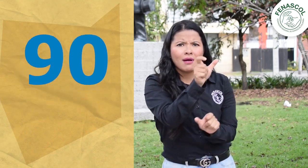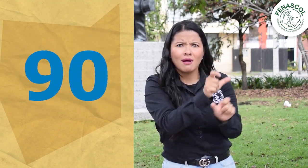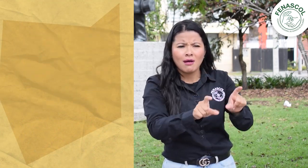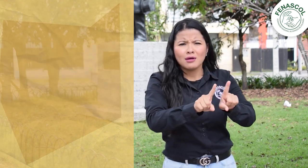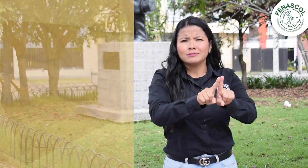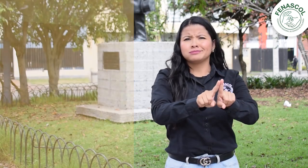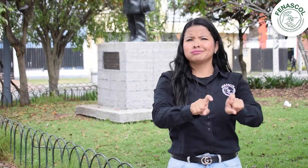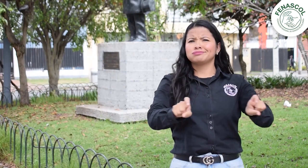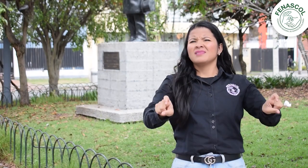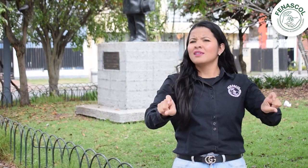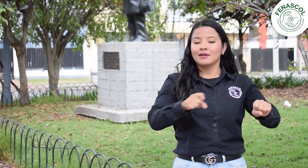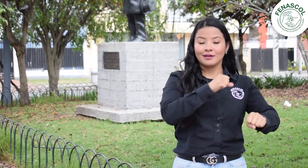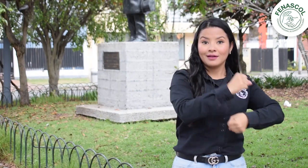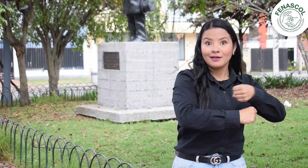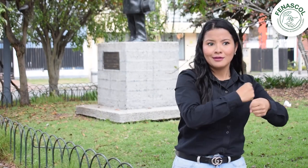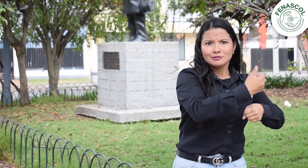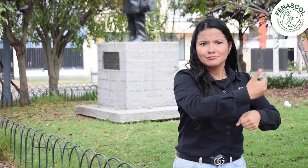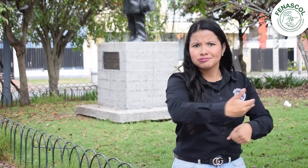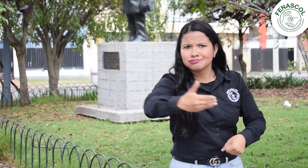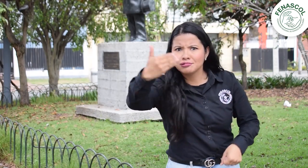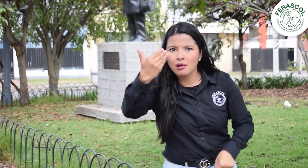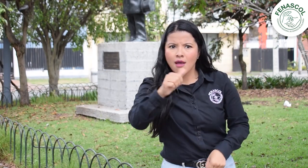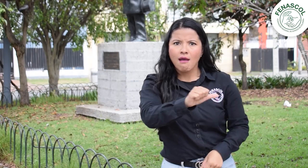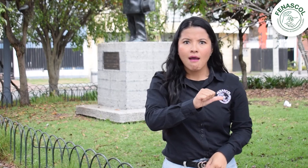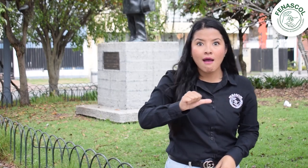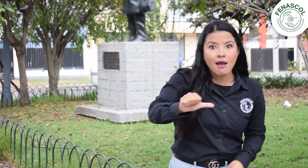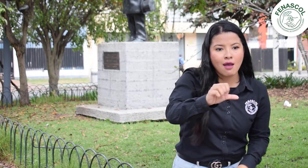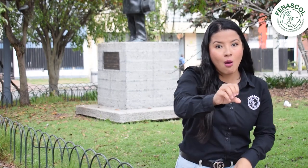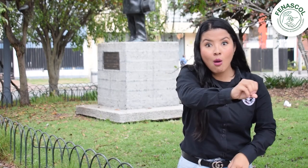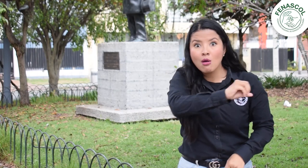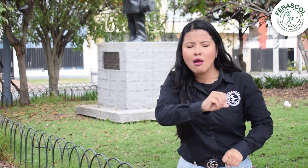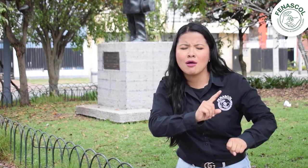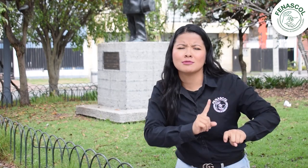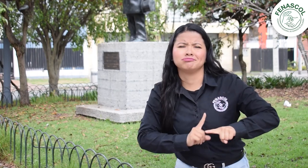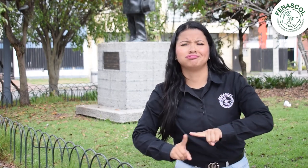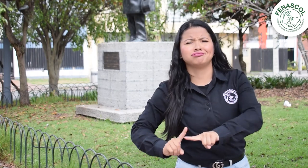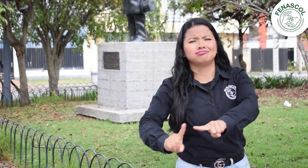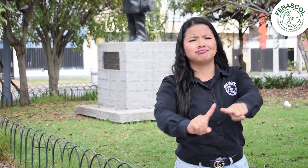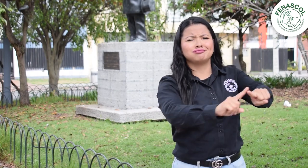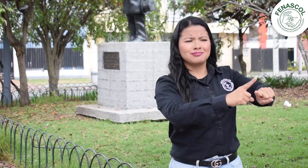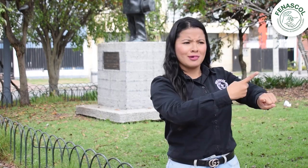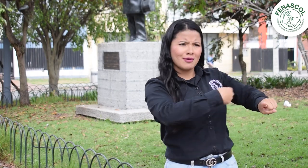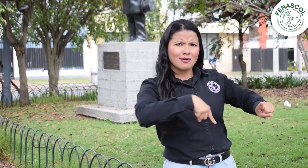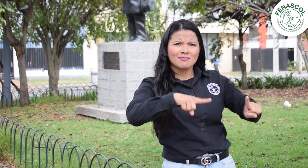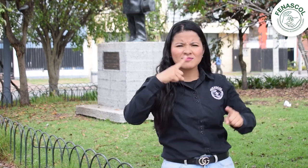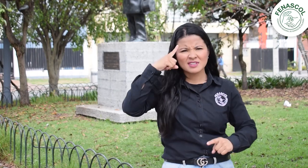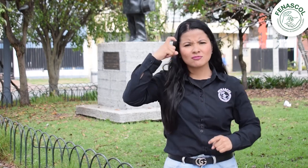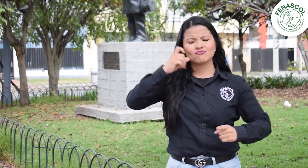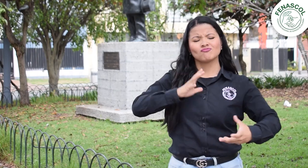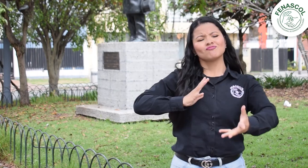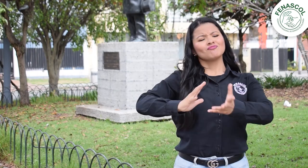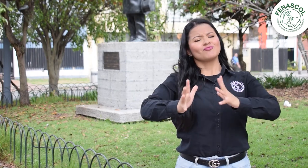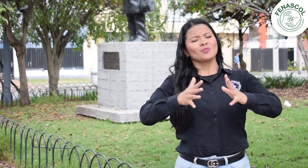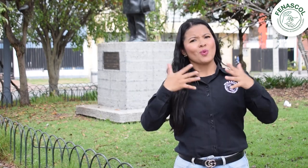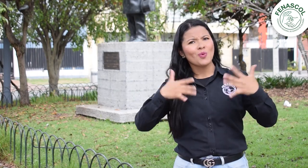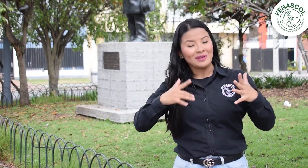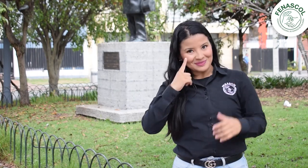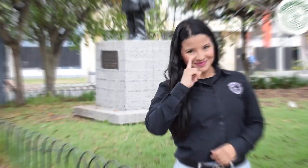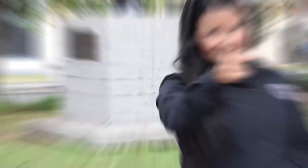sexo, reconociendo su diversidad, se unieron a esta iniciativa y también nos hicieron llegar sus videos del reto. ¡Les compartimos